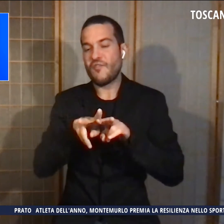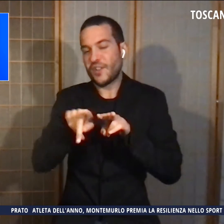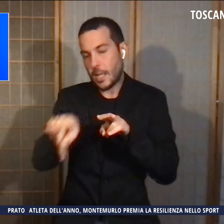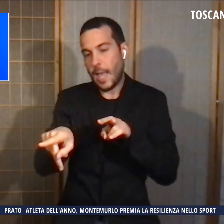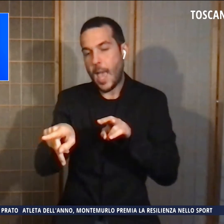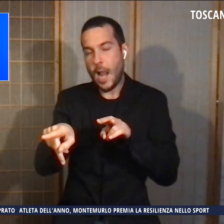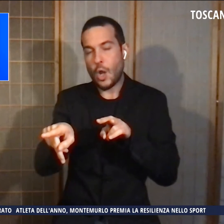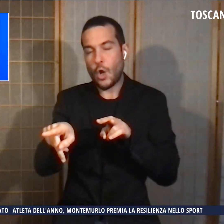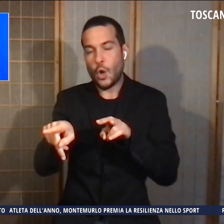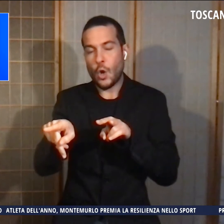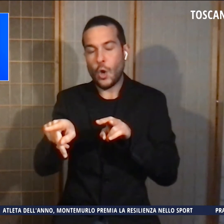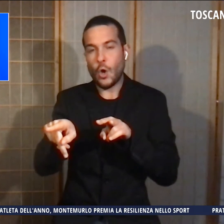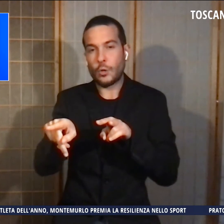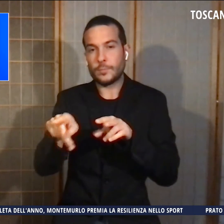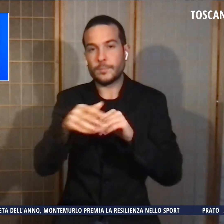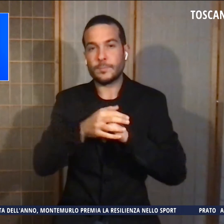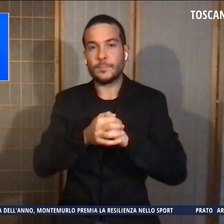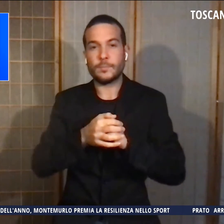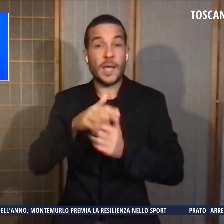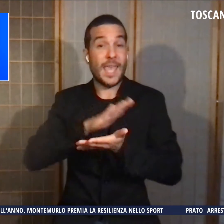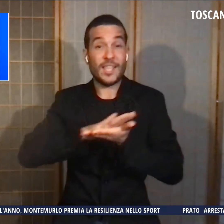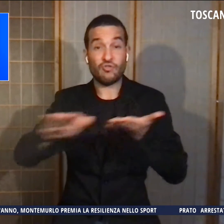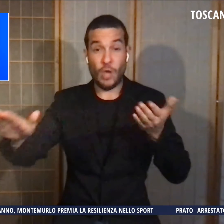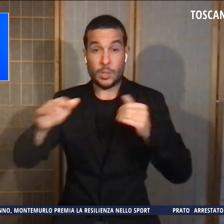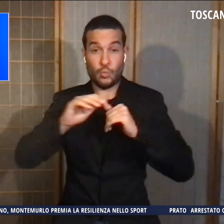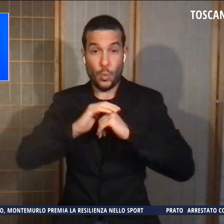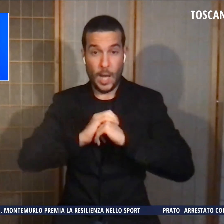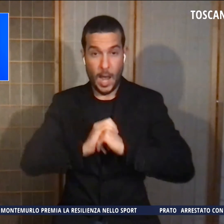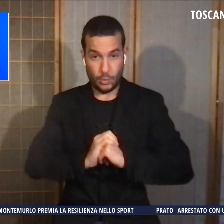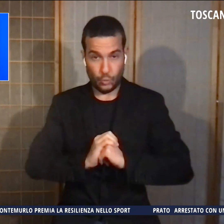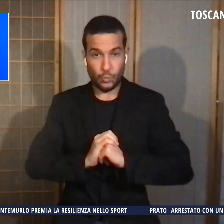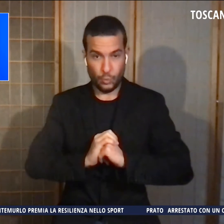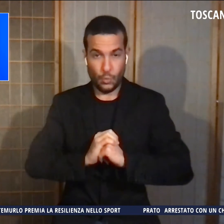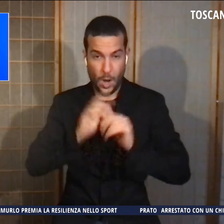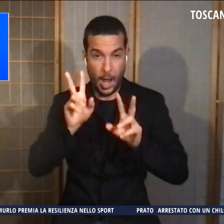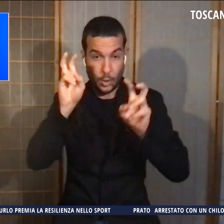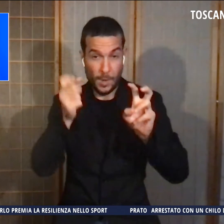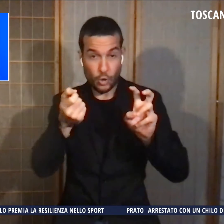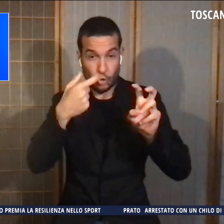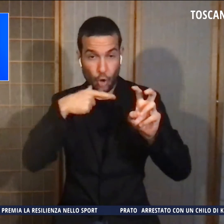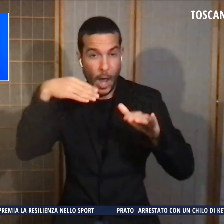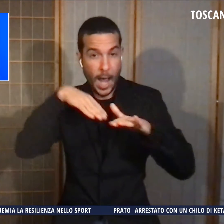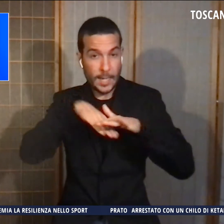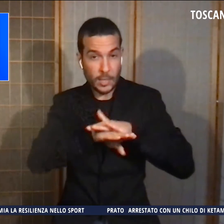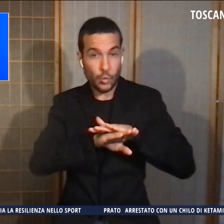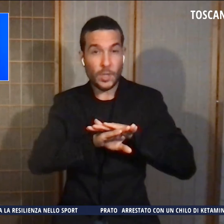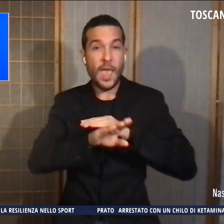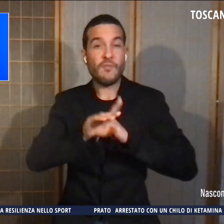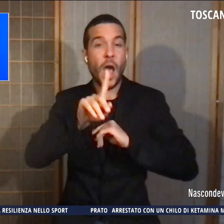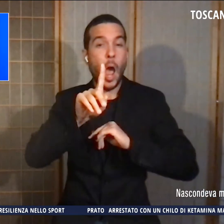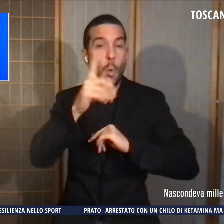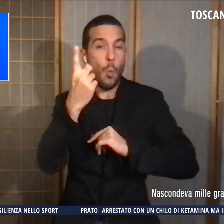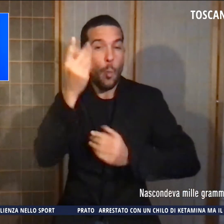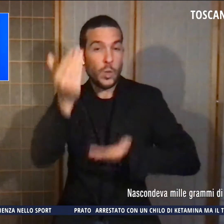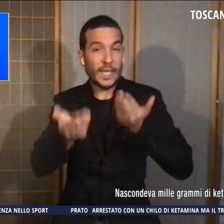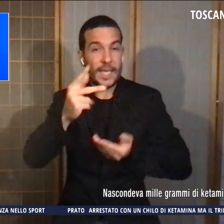deceduto era incensurato. A proposito di droga, nascondeva mille grammi di chetamina in una confezione per